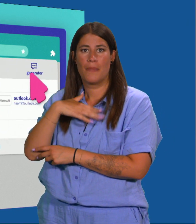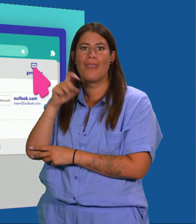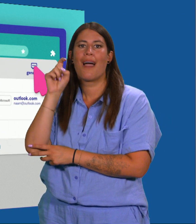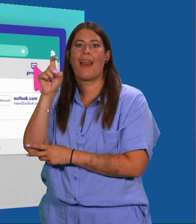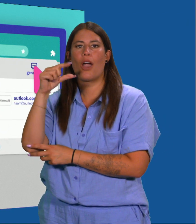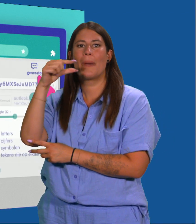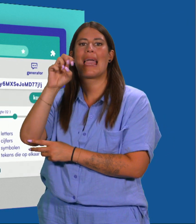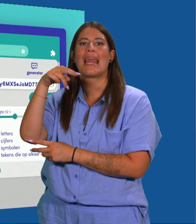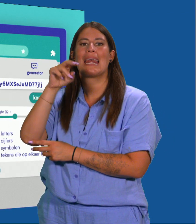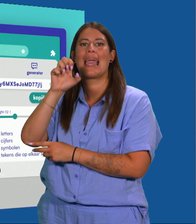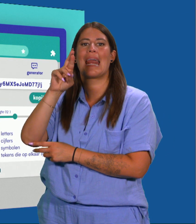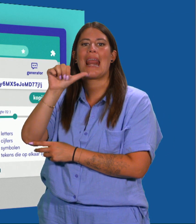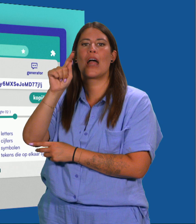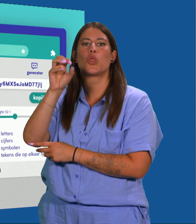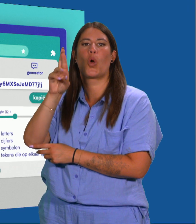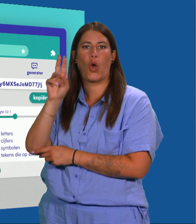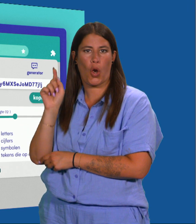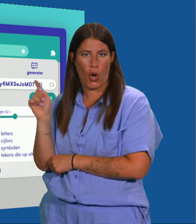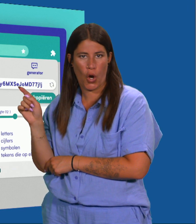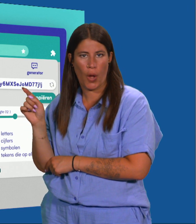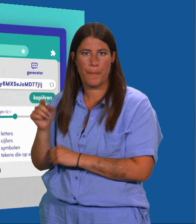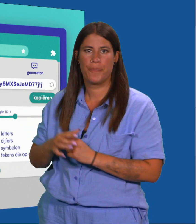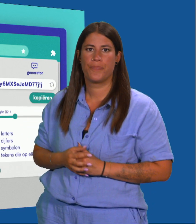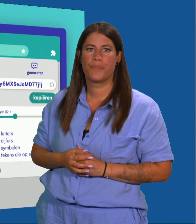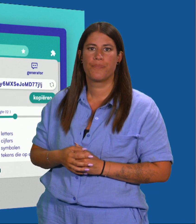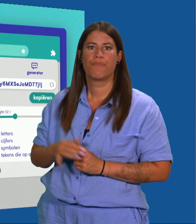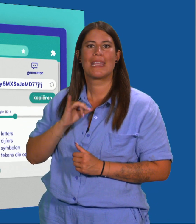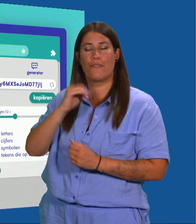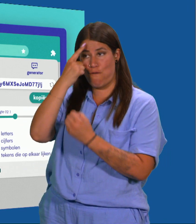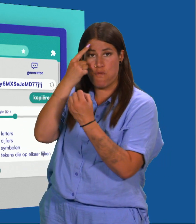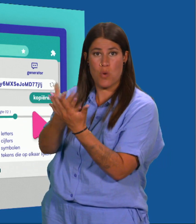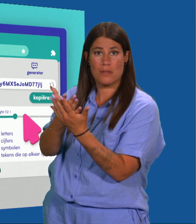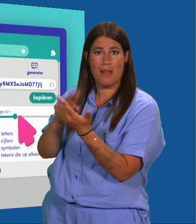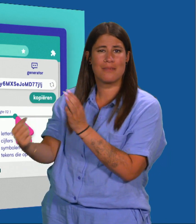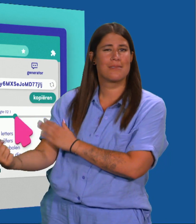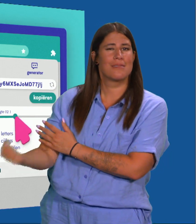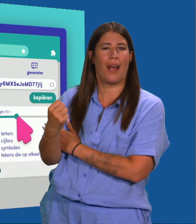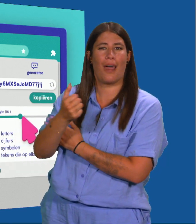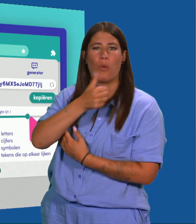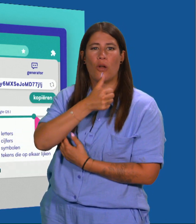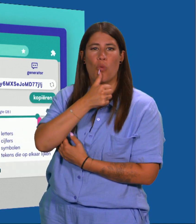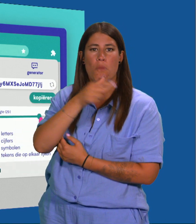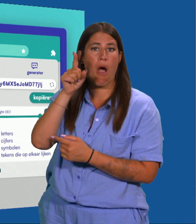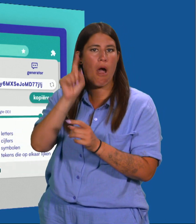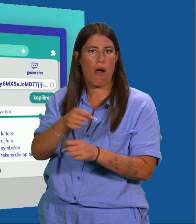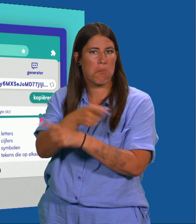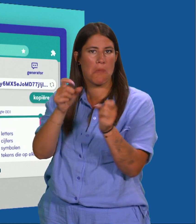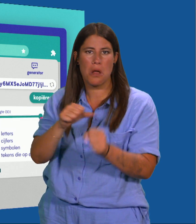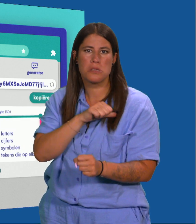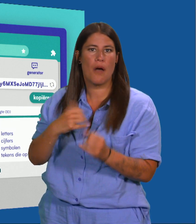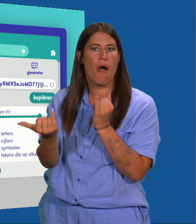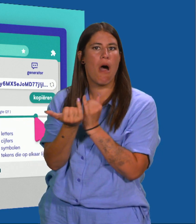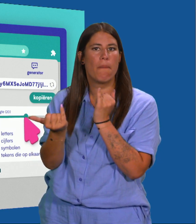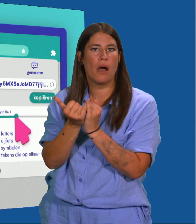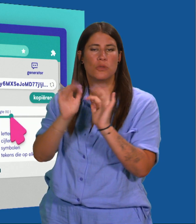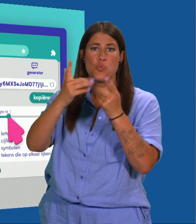Generator. Er wordt een sterk wachtwoord voorgesteld, maar je kan zelf nog aanpassen hoe lang het is en